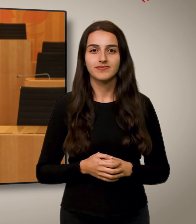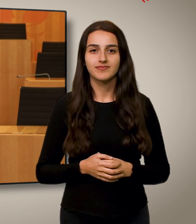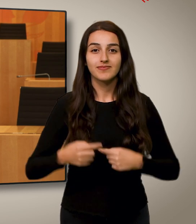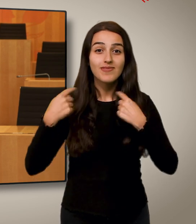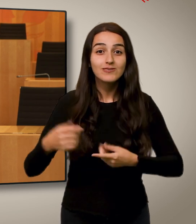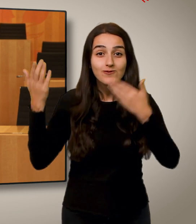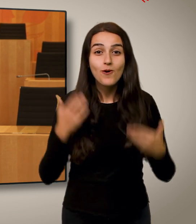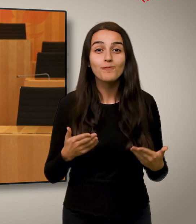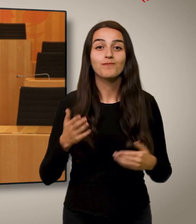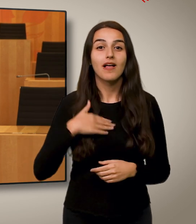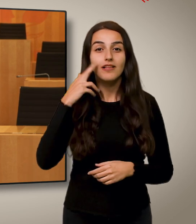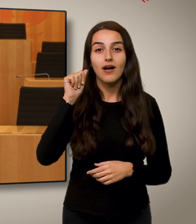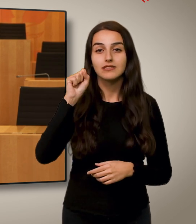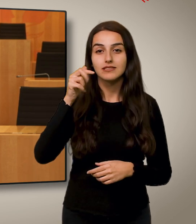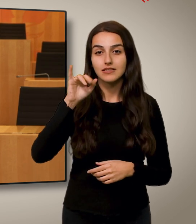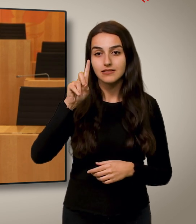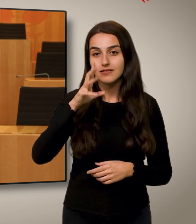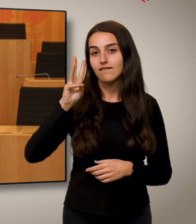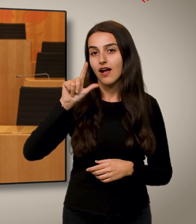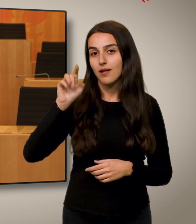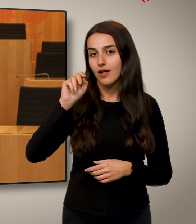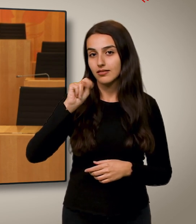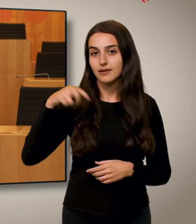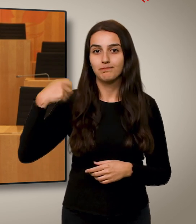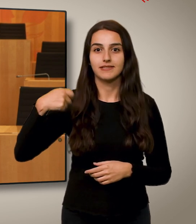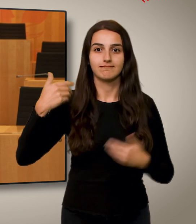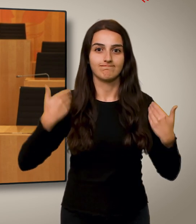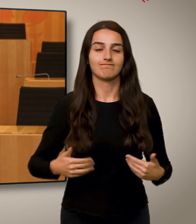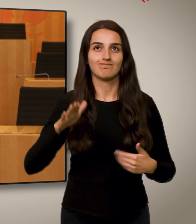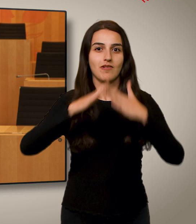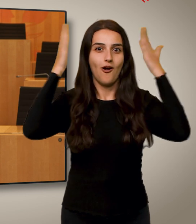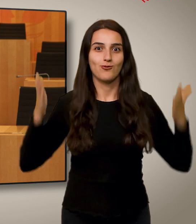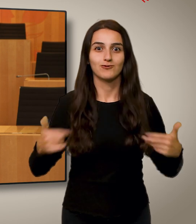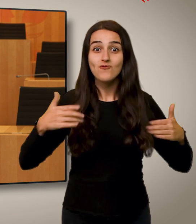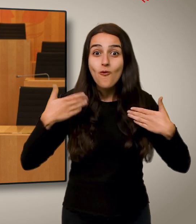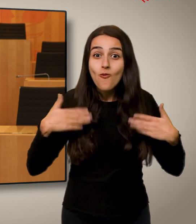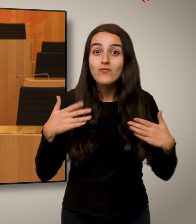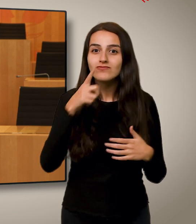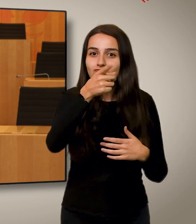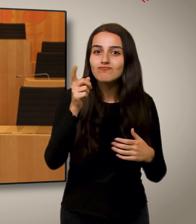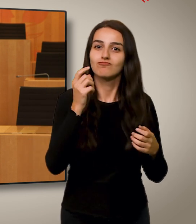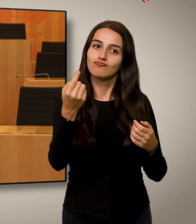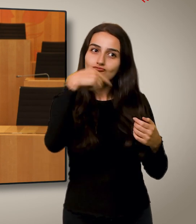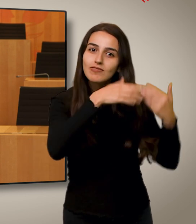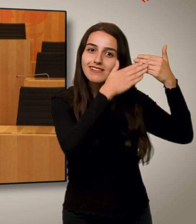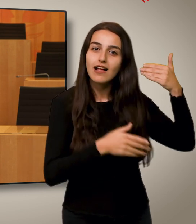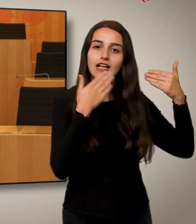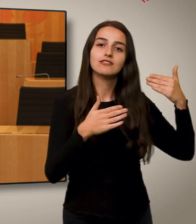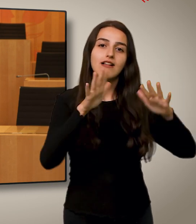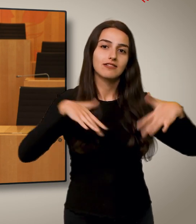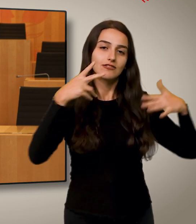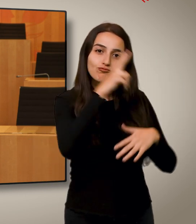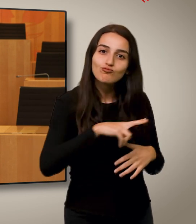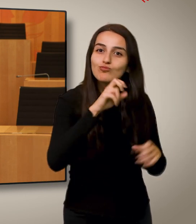Herzlich willkommen. Mein Name ist Astrid Wallmann und als Präsidentin dieses Hauses freue ich mich, Sie auf der Seite des Hessischen